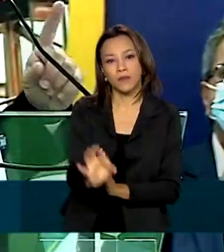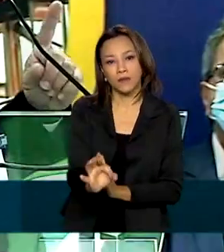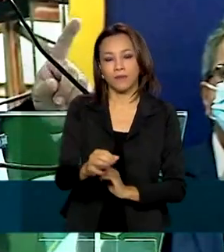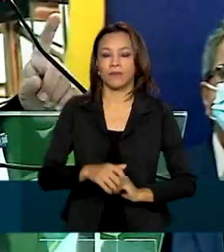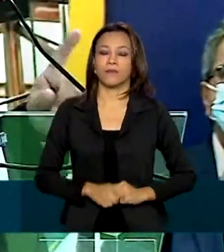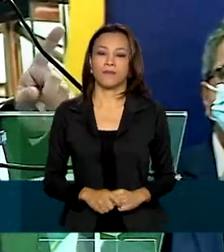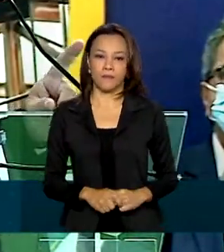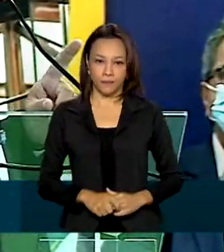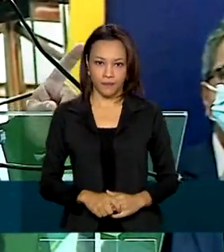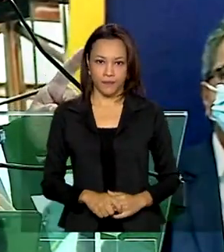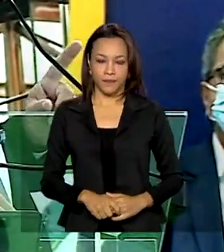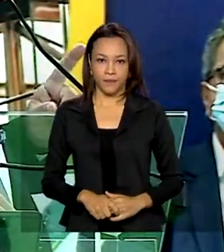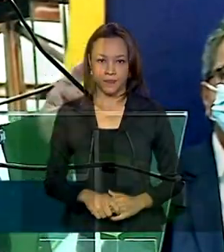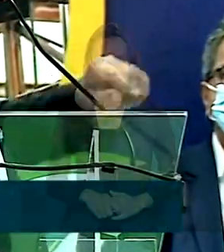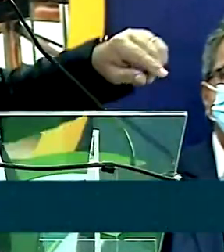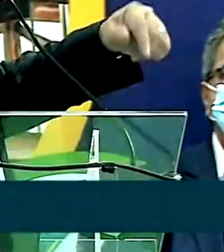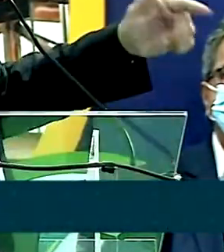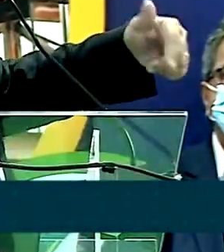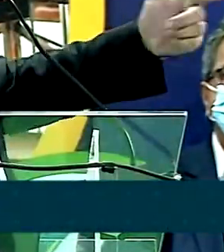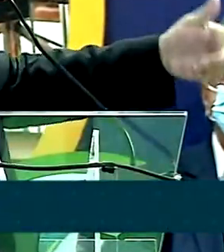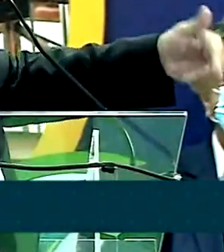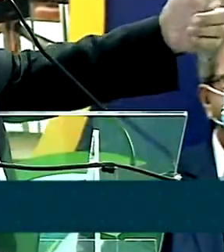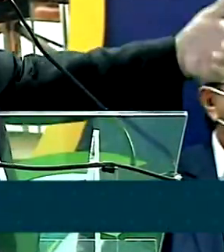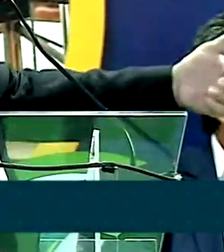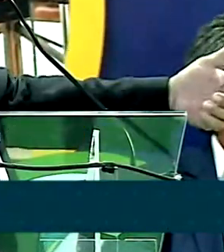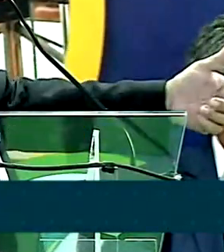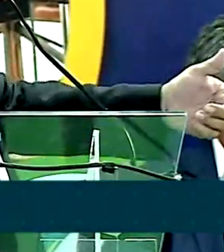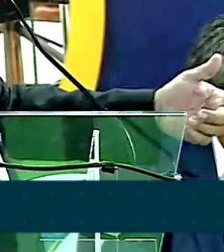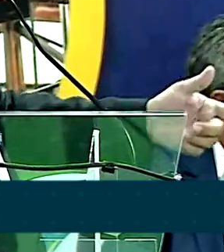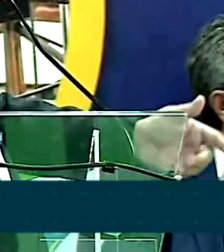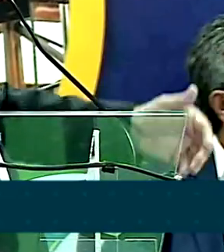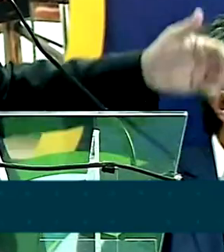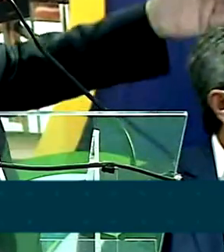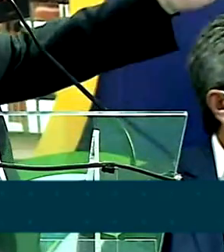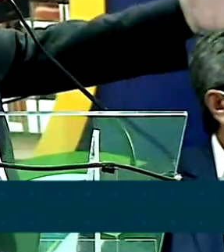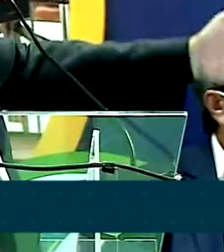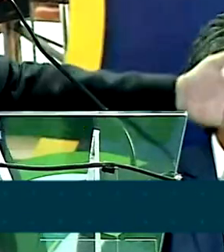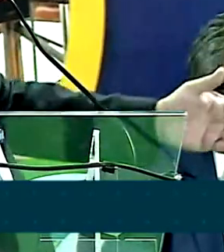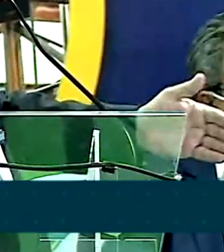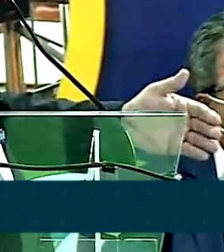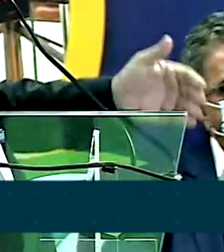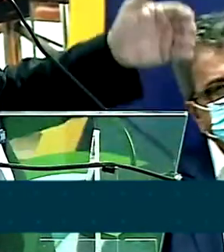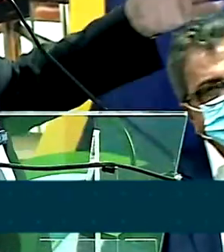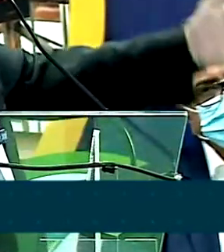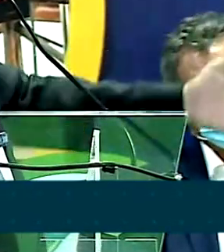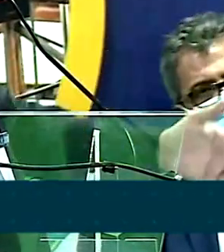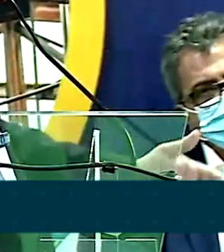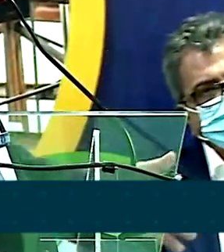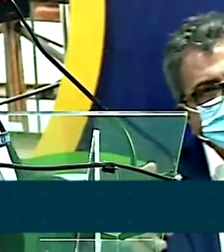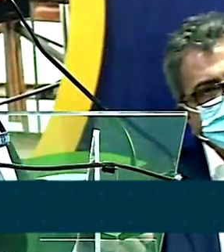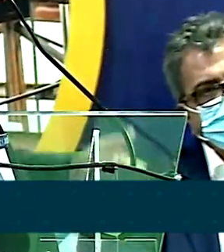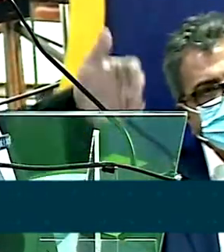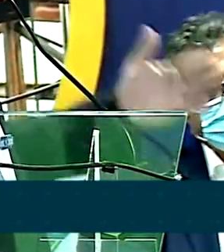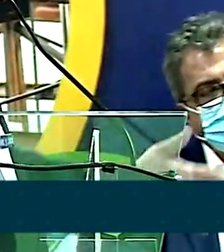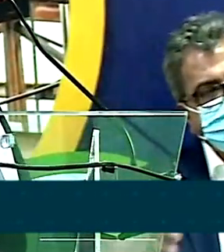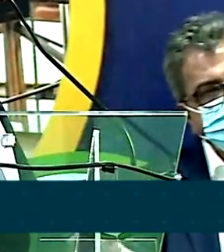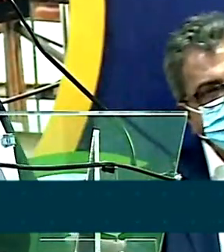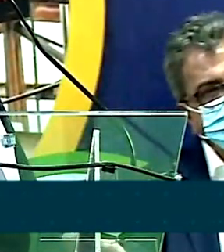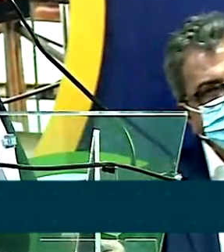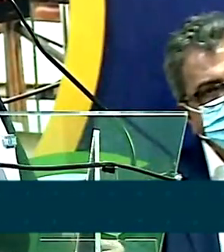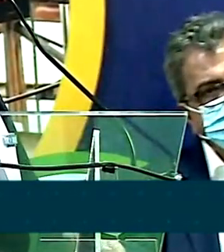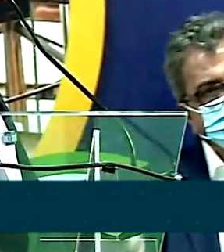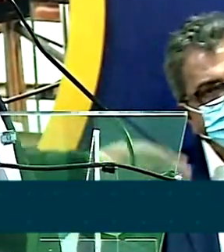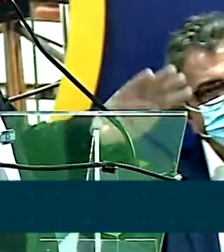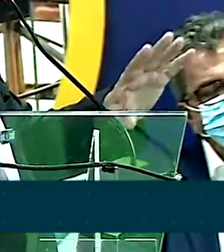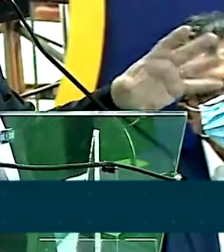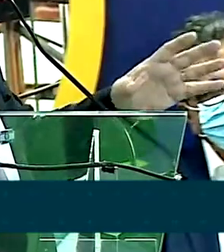Quase 80% dessas dívidas, esses 300 mil devedores, na área do comércio, na área da indústria, na área da agricultura,